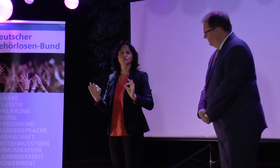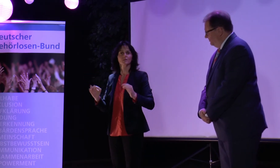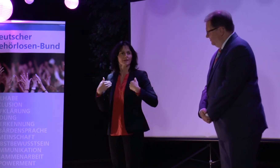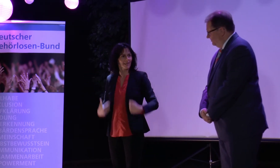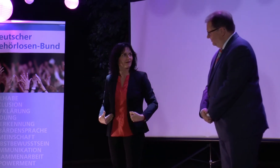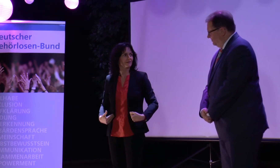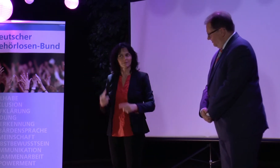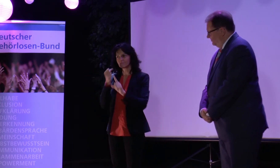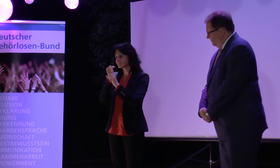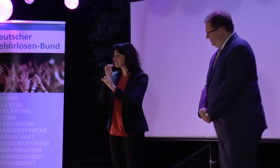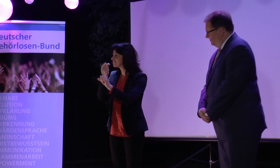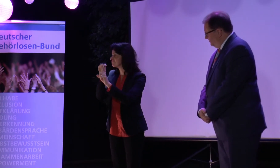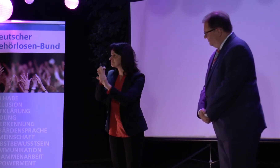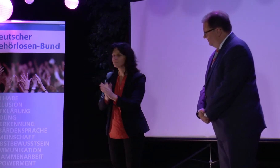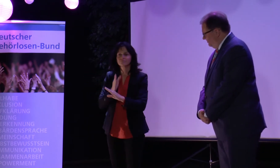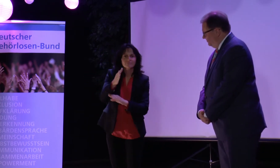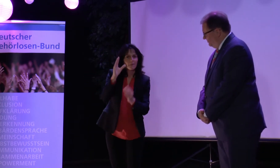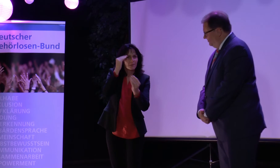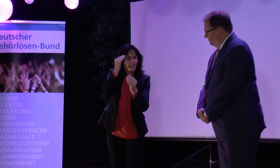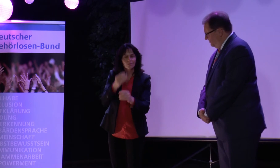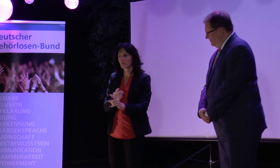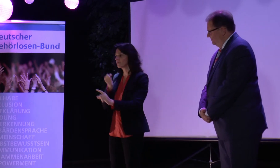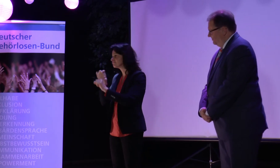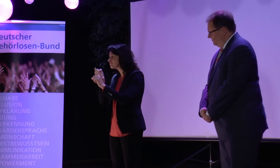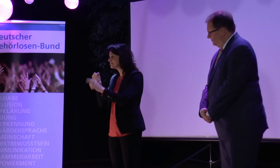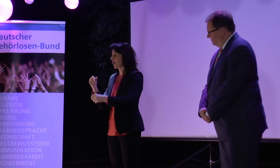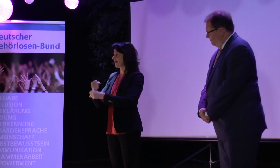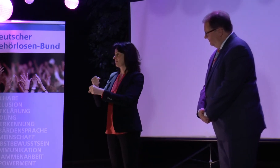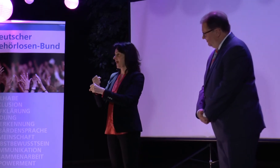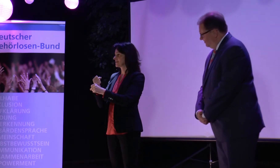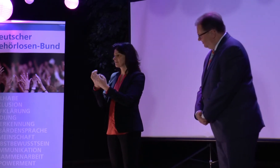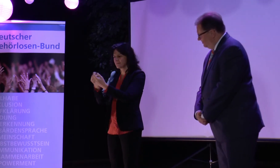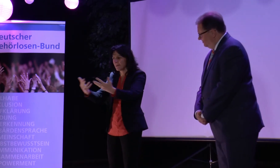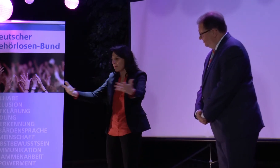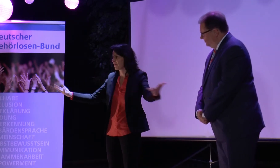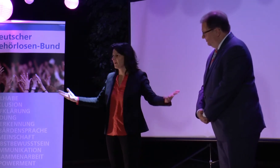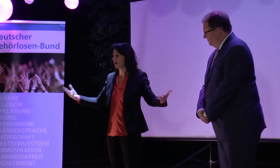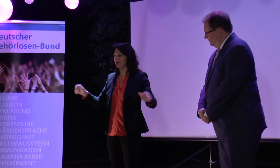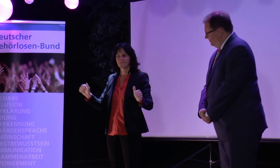die beteiligt waren. Es waren Personen, die gekämpft haben, gelernt haben, gearbeitet haben.